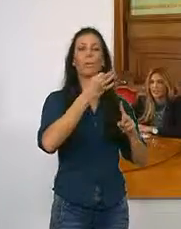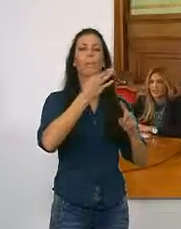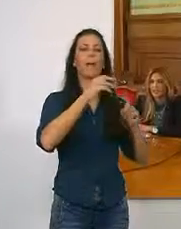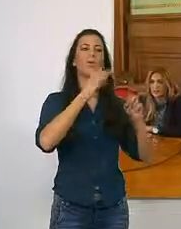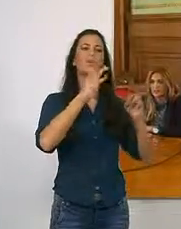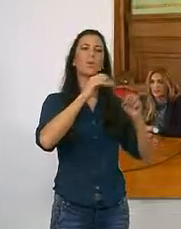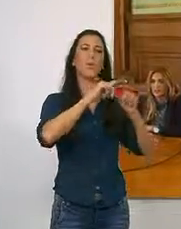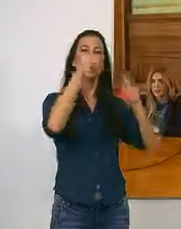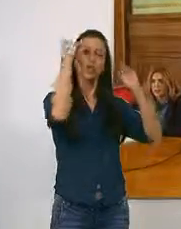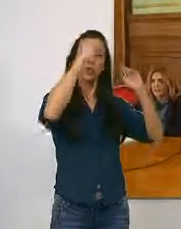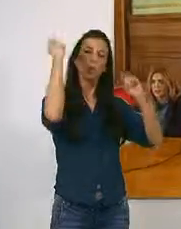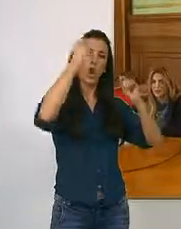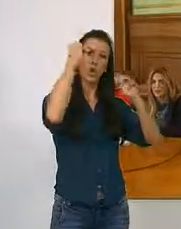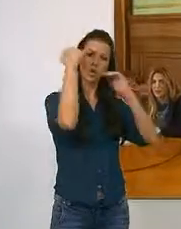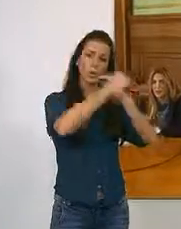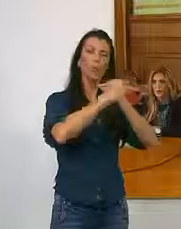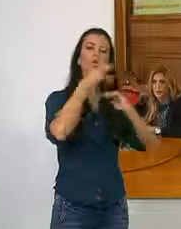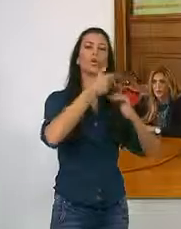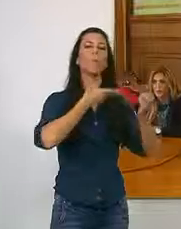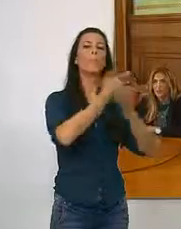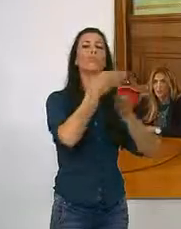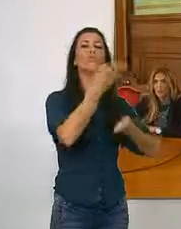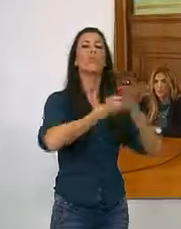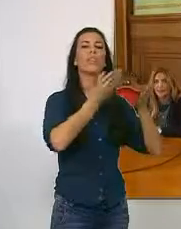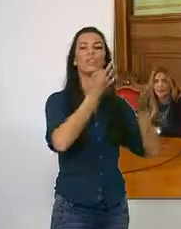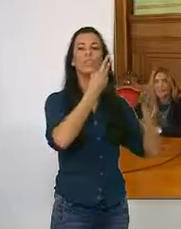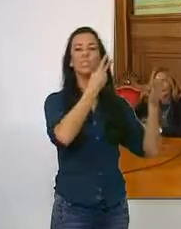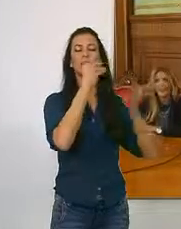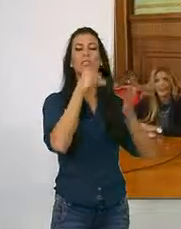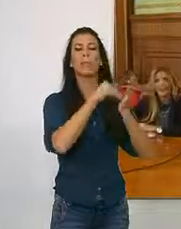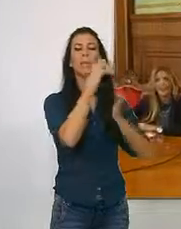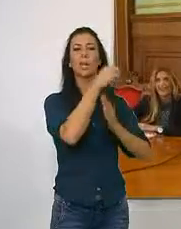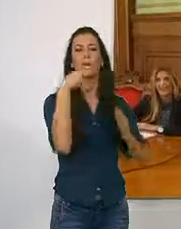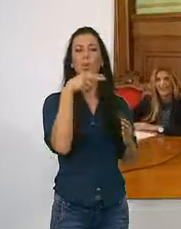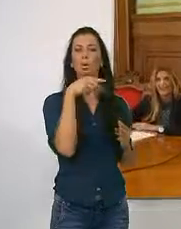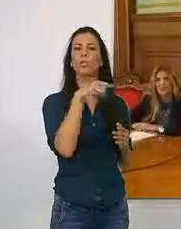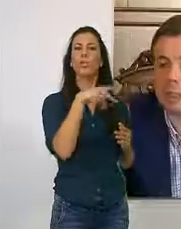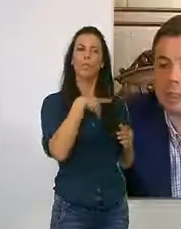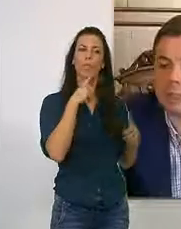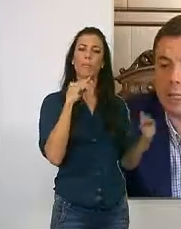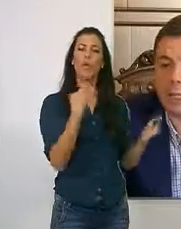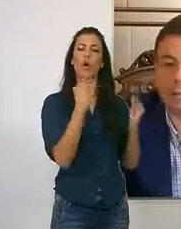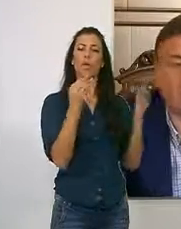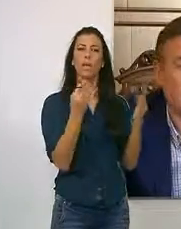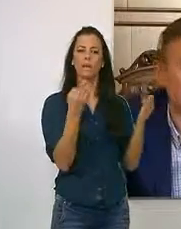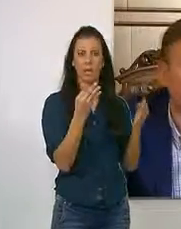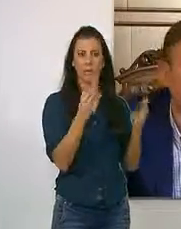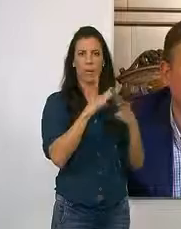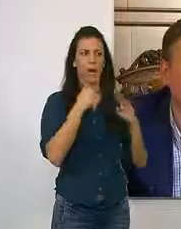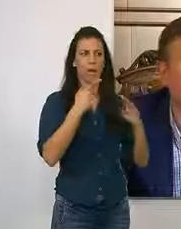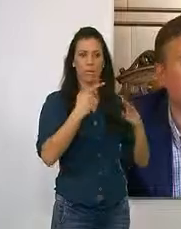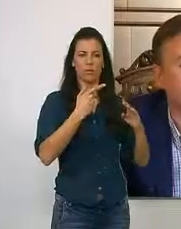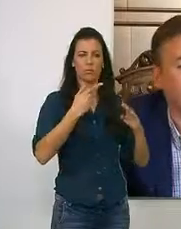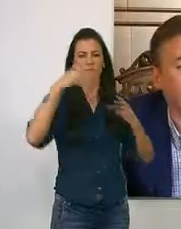incorporación de toldos. Para ello el Ayuntamiento de Motril ha pedido una subvención de 70.000 euros que podría mejorar la